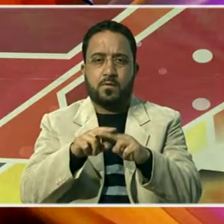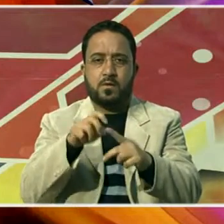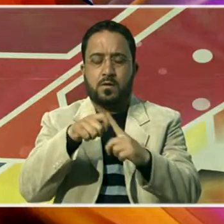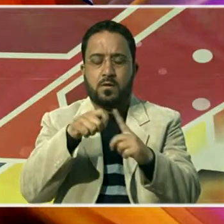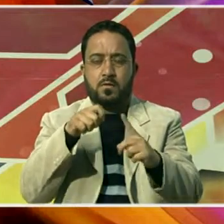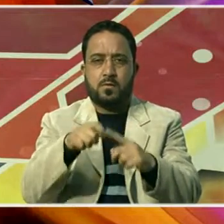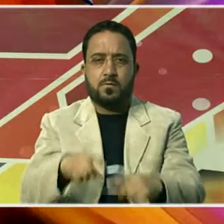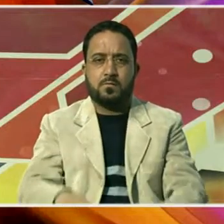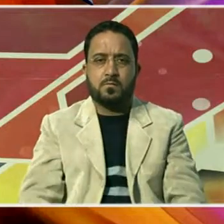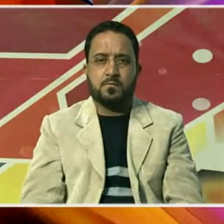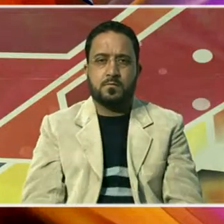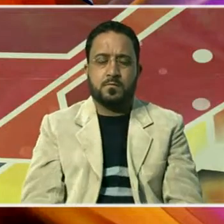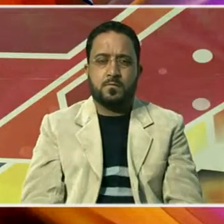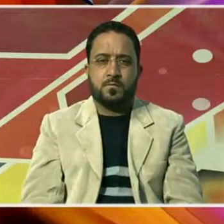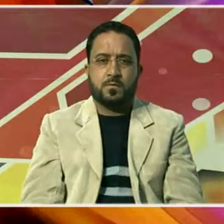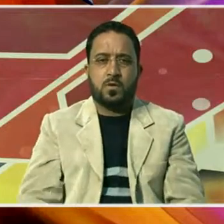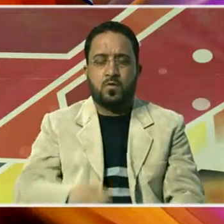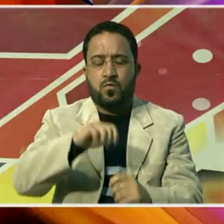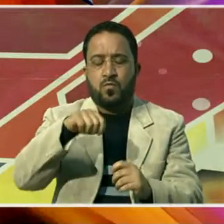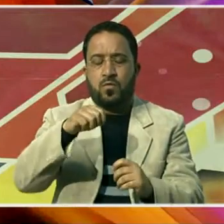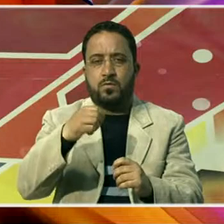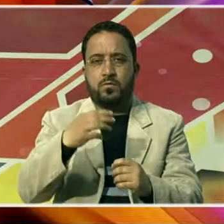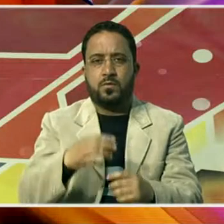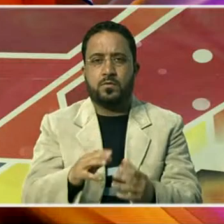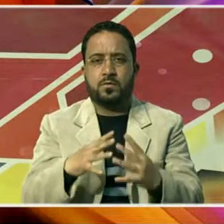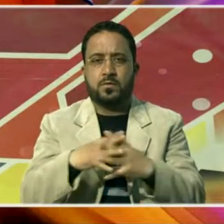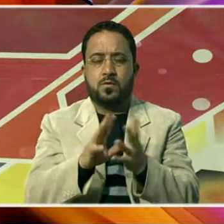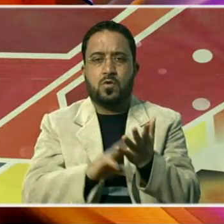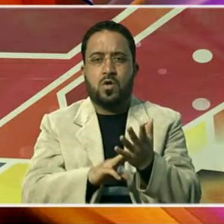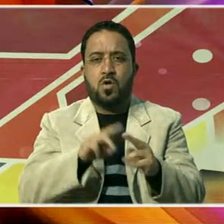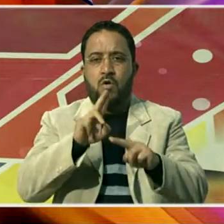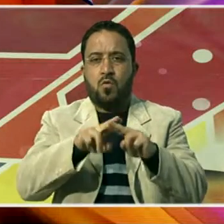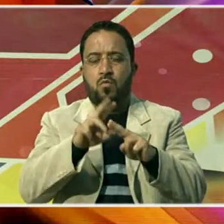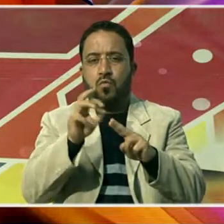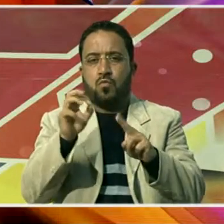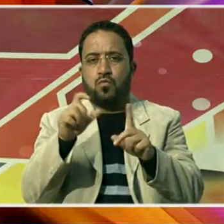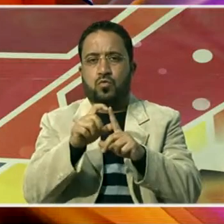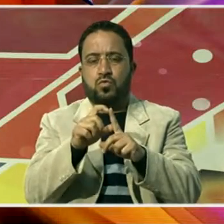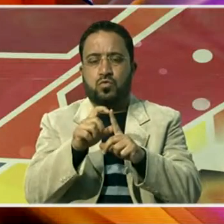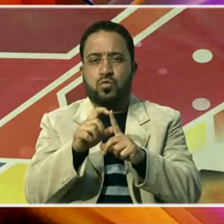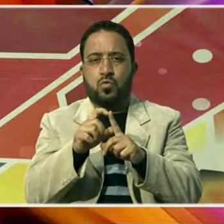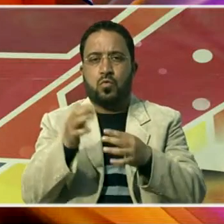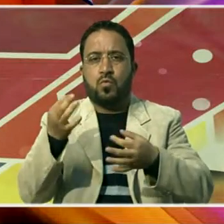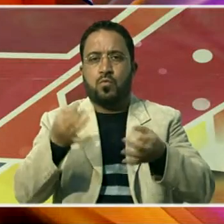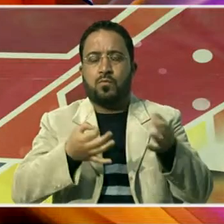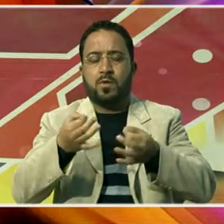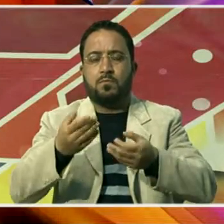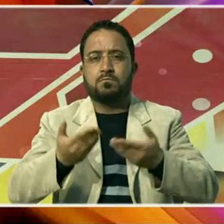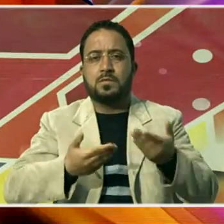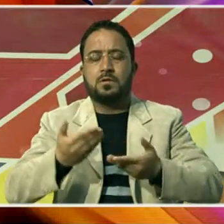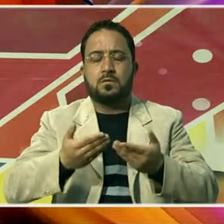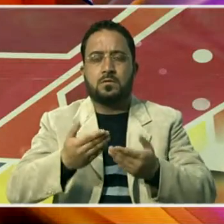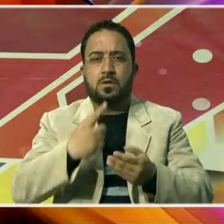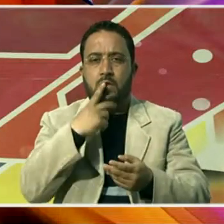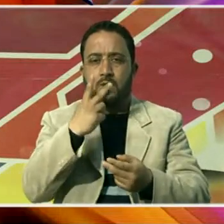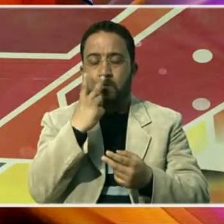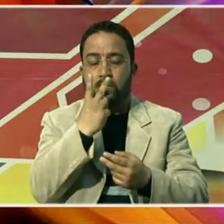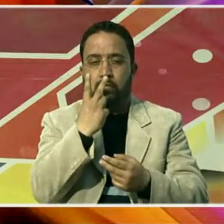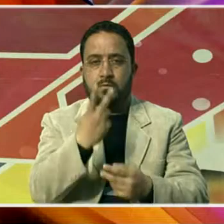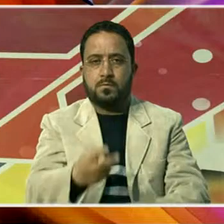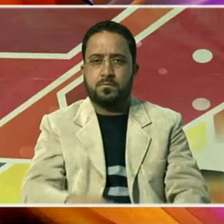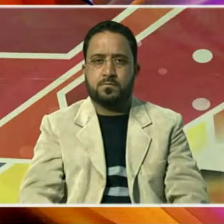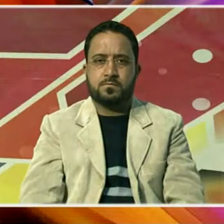لیفٹننٹ گورنر نے وازوان فوڈ کوٹ اور ہینڈلوں و دستکاری نمائش کا بھی معینہ کیا